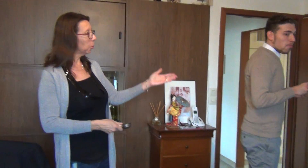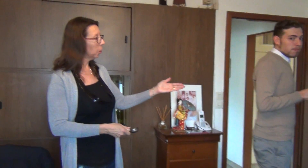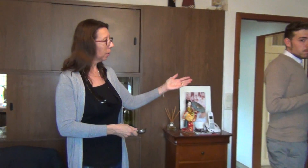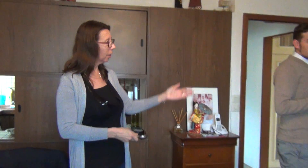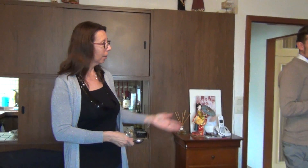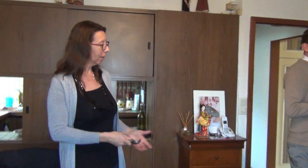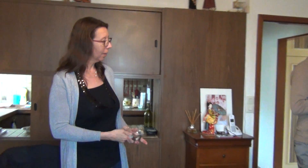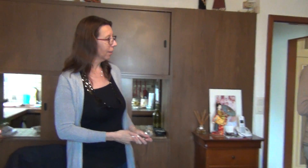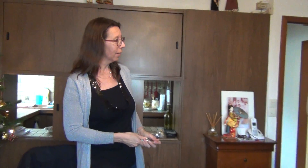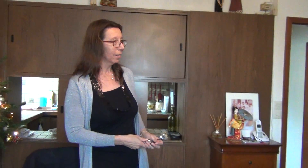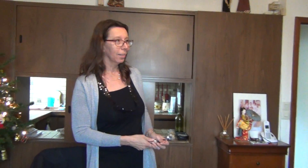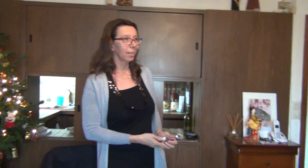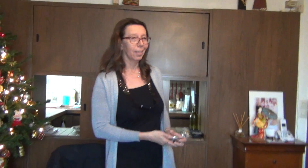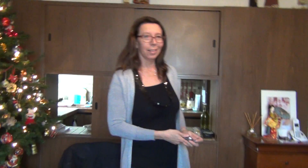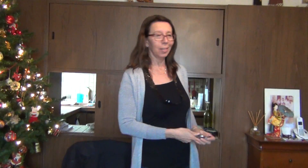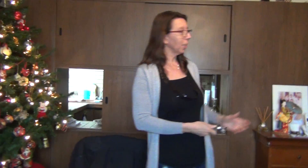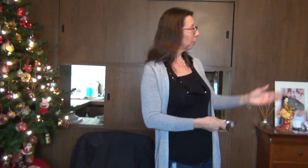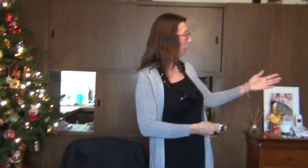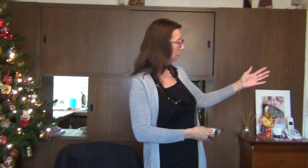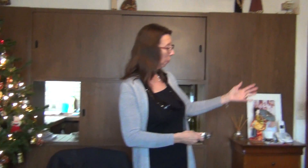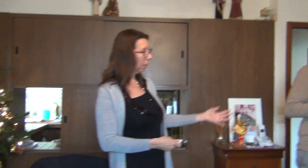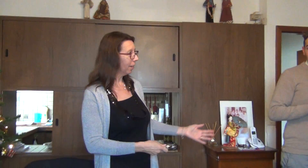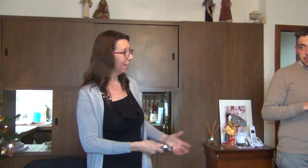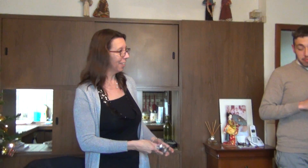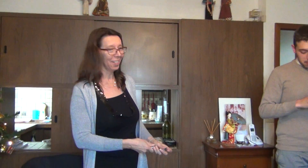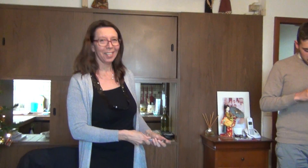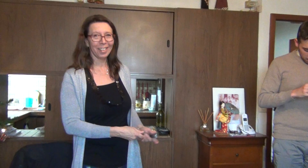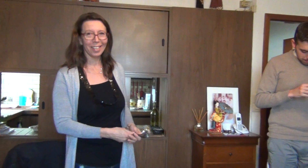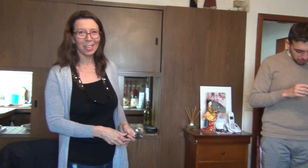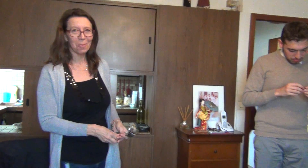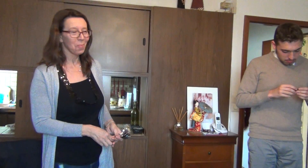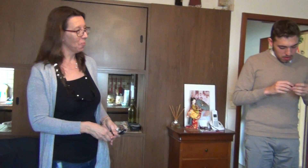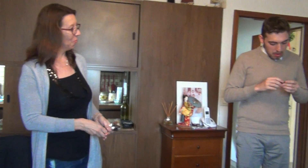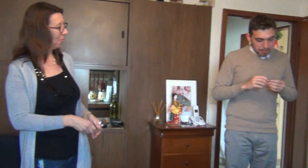meilleure des bûches de cette année c'est celle de David Mais bien sûr qu'il est beau, mais depuis tout à l'heure je le filme